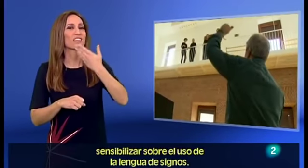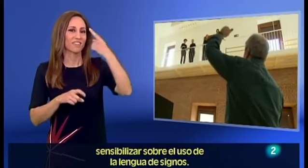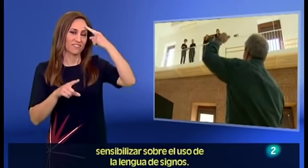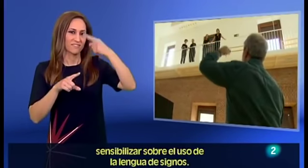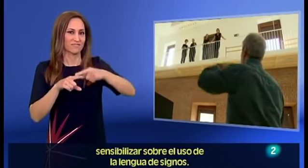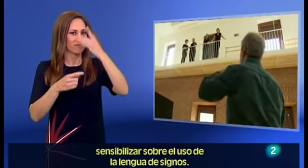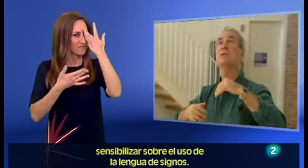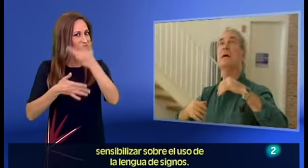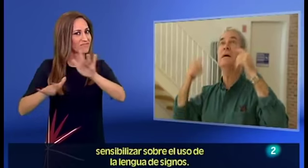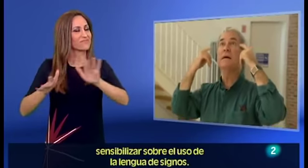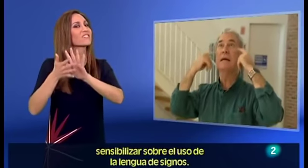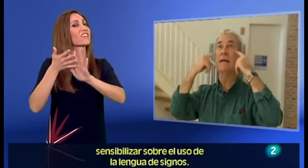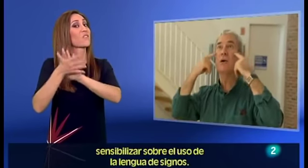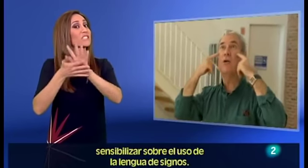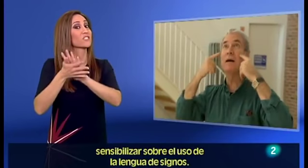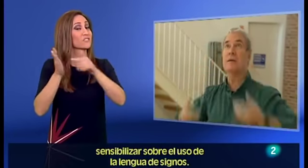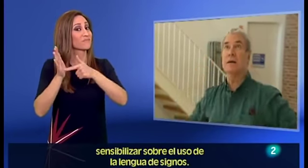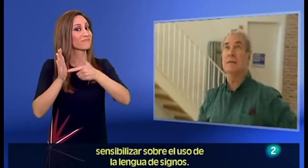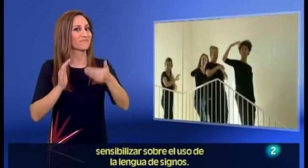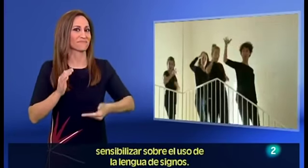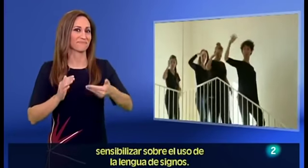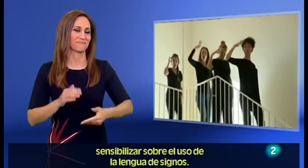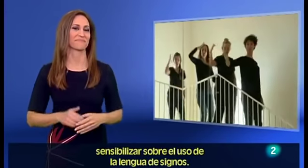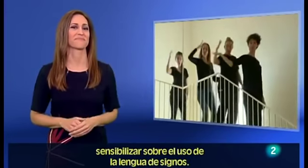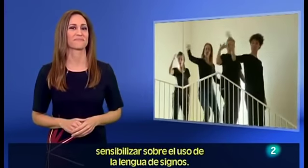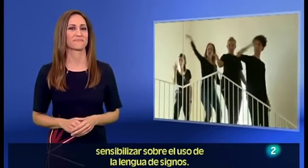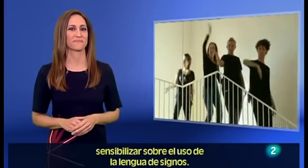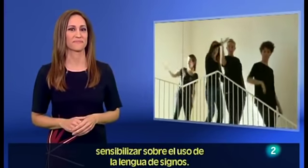el fin de sensibilizar sobre el uso de la lengua de signos.